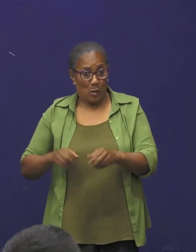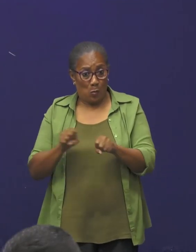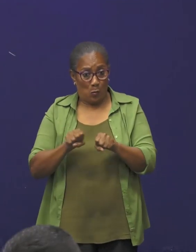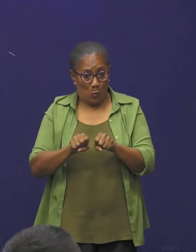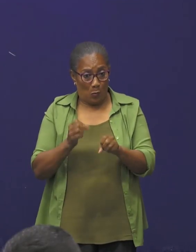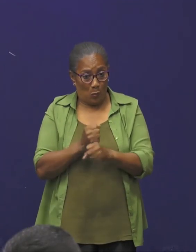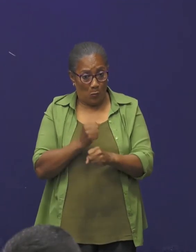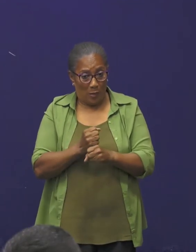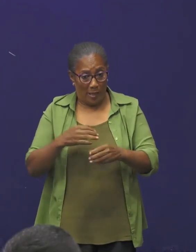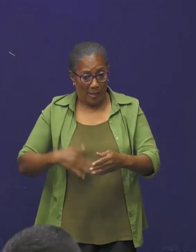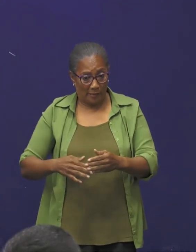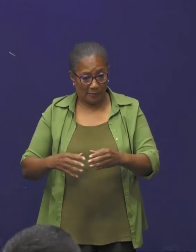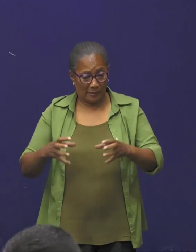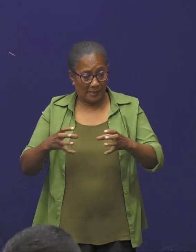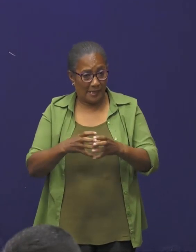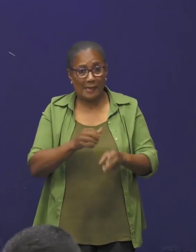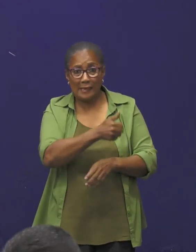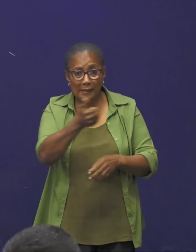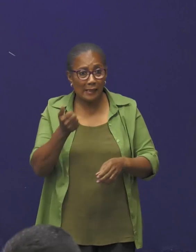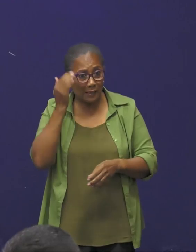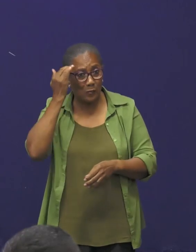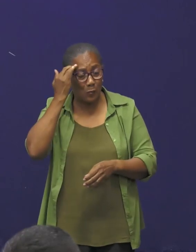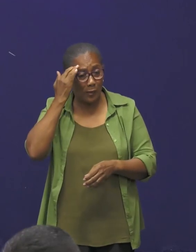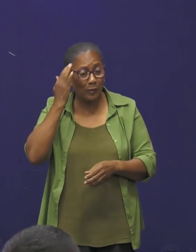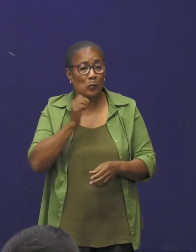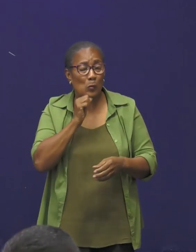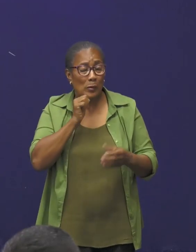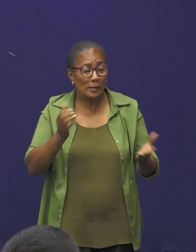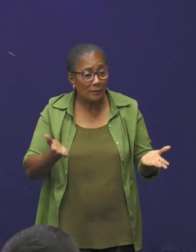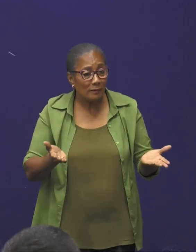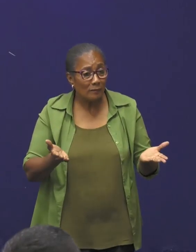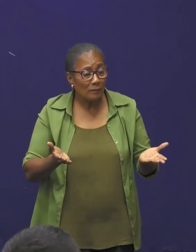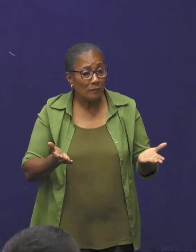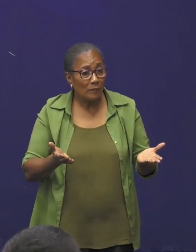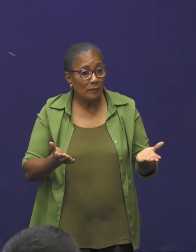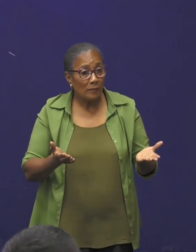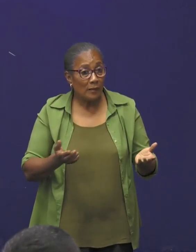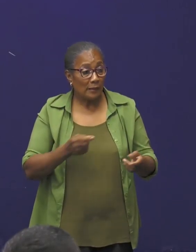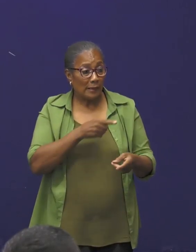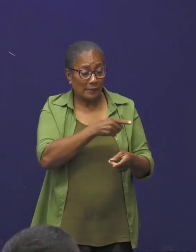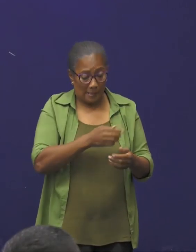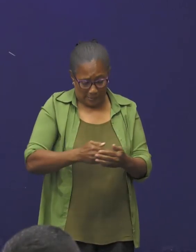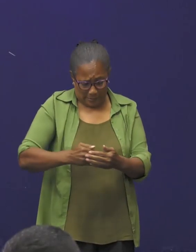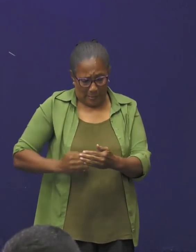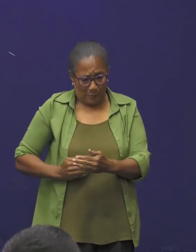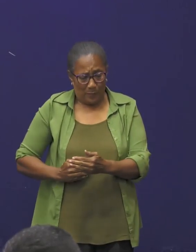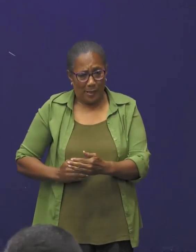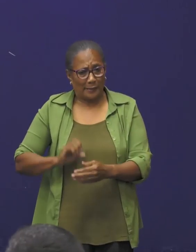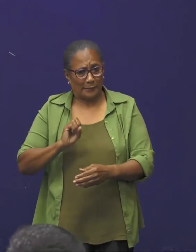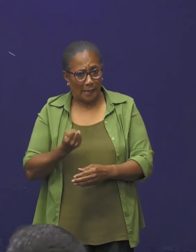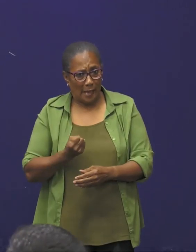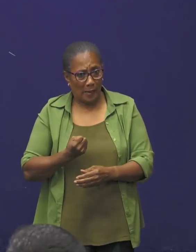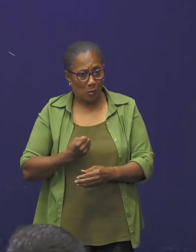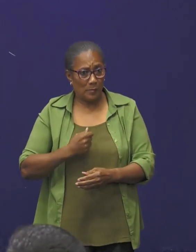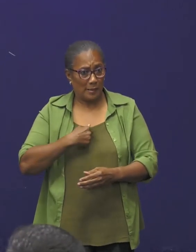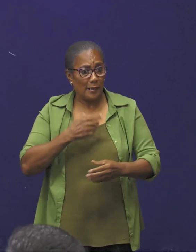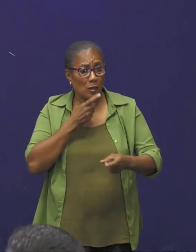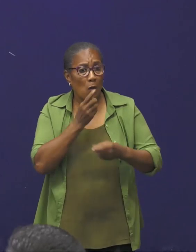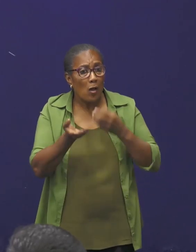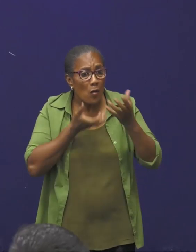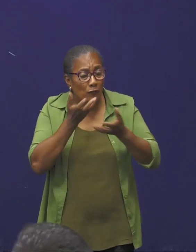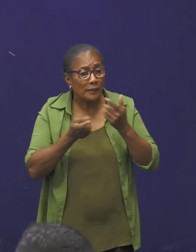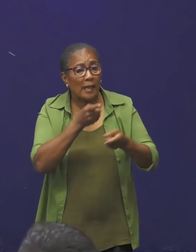het is A1 informatie, iedereen die weet precies, hoe heet dat, dat ik heel erg dicht bij het vuur zit, en wat ik hier zeg, hier is waar,